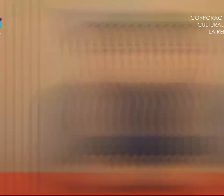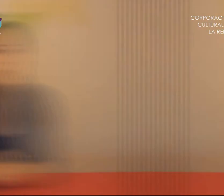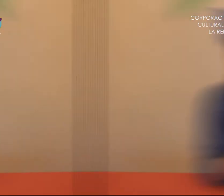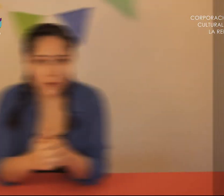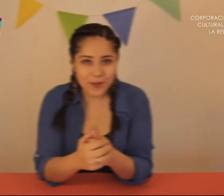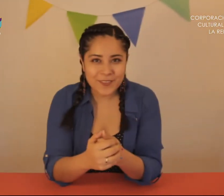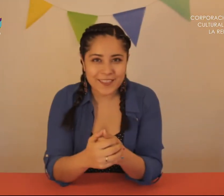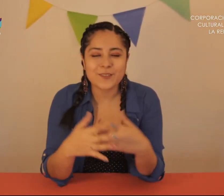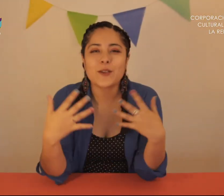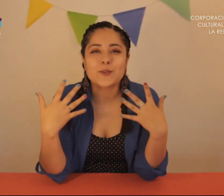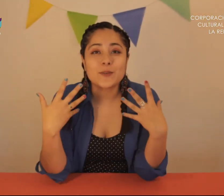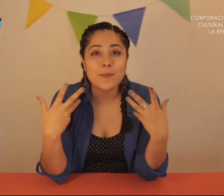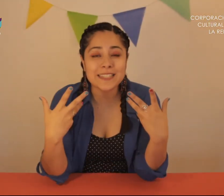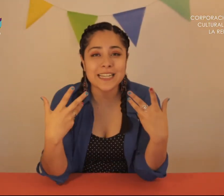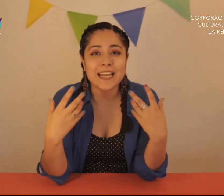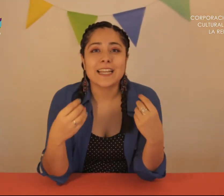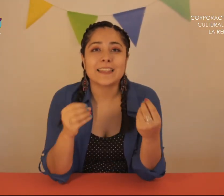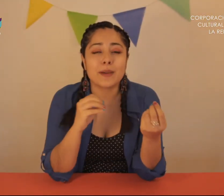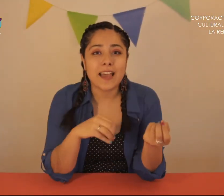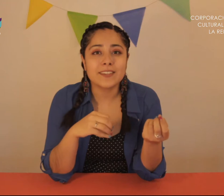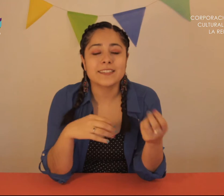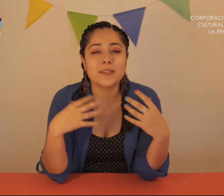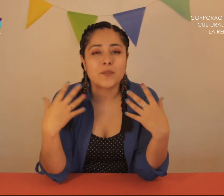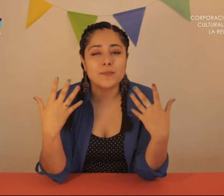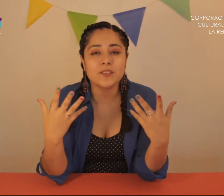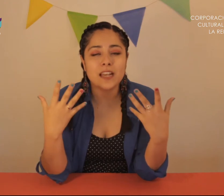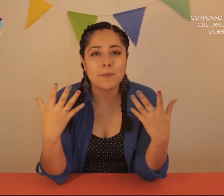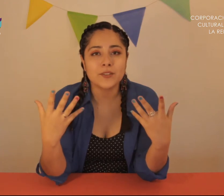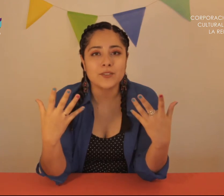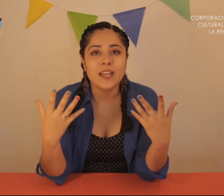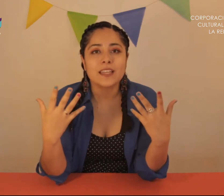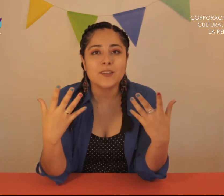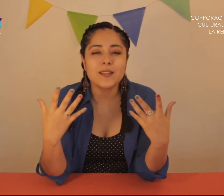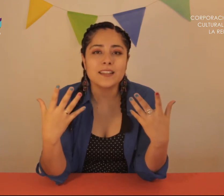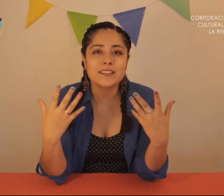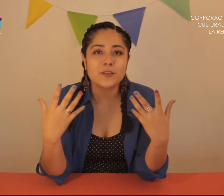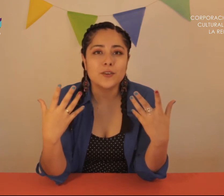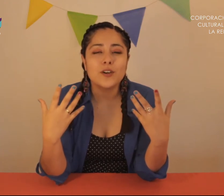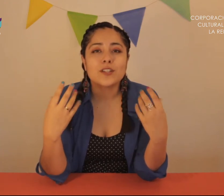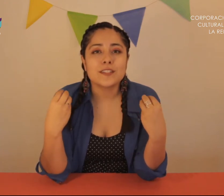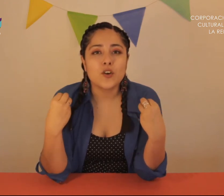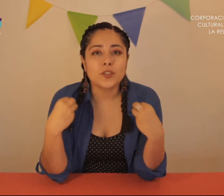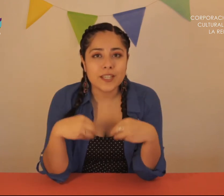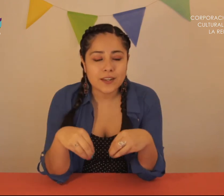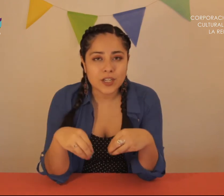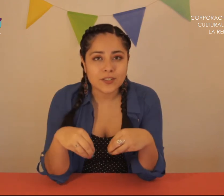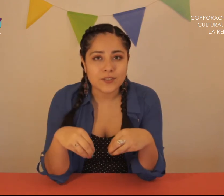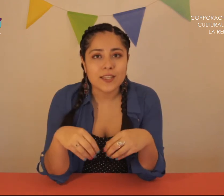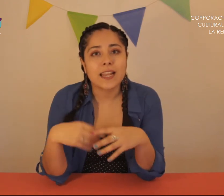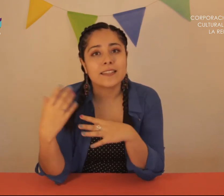Los cuentos de dedos son una mezcla de palabras y movimientos de las manos que ayudan al desarrollo psicomotriz de los niños, el